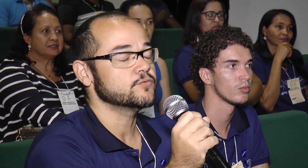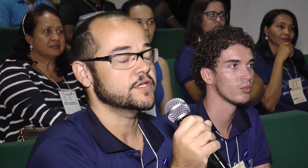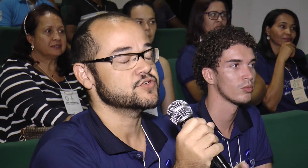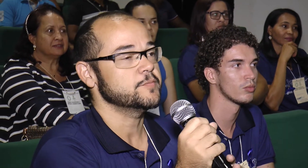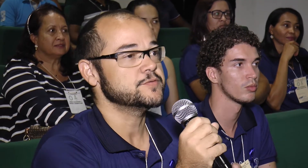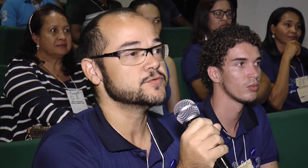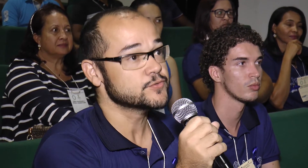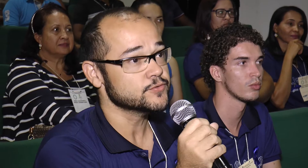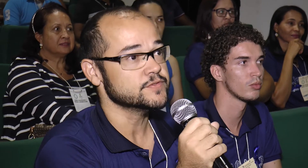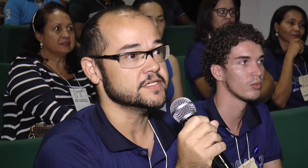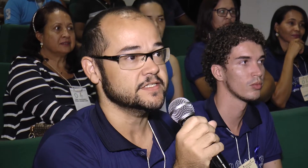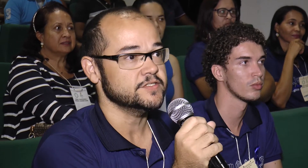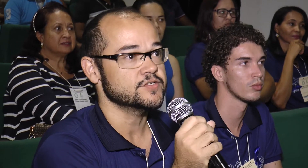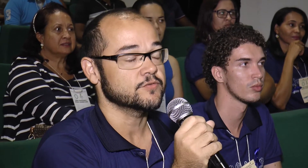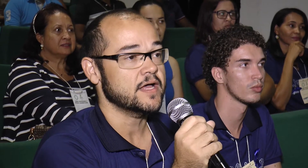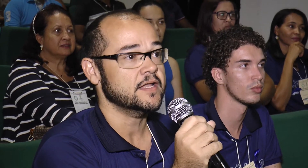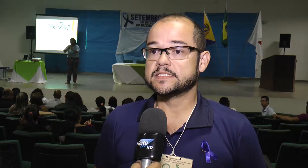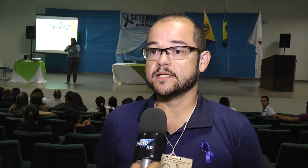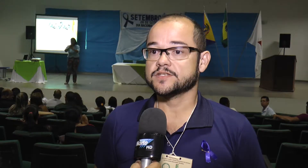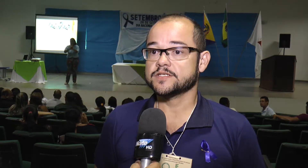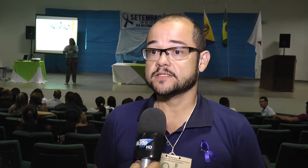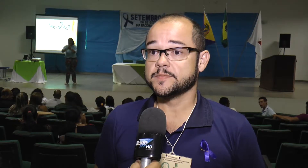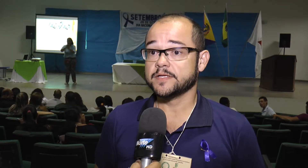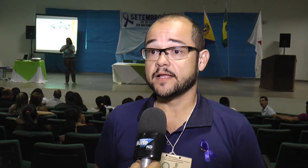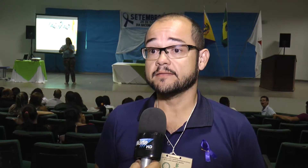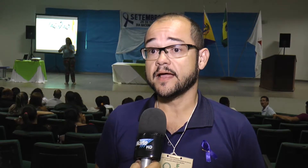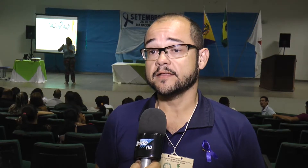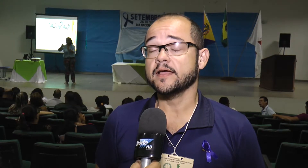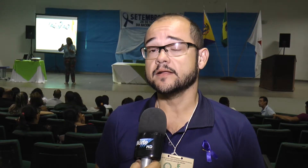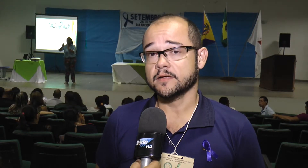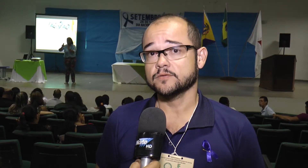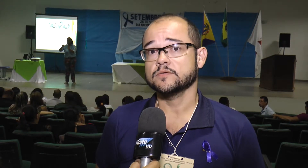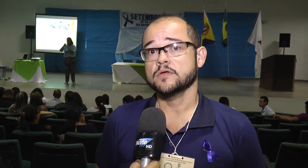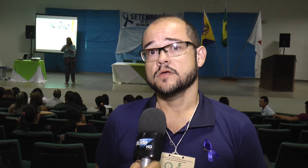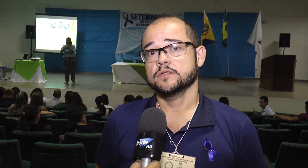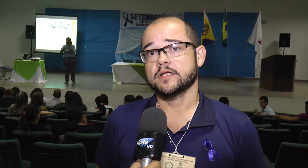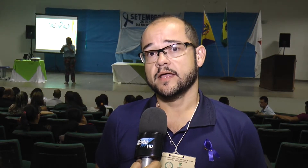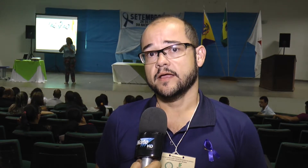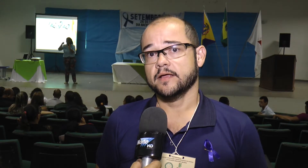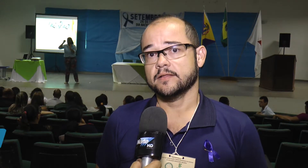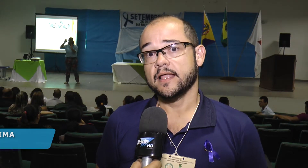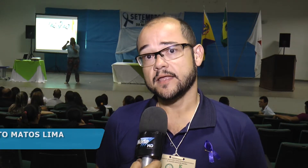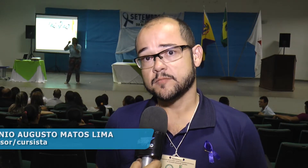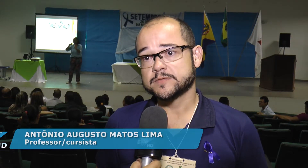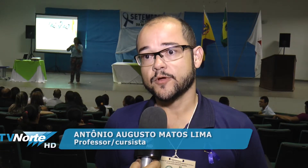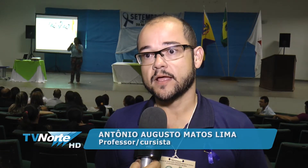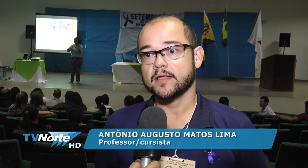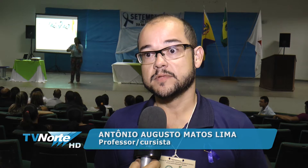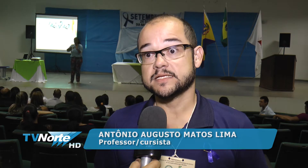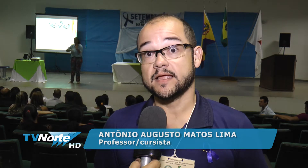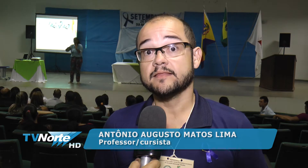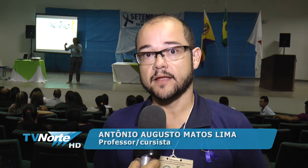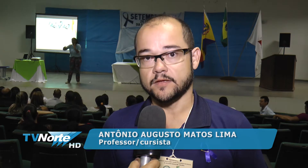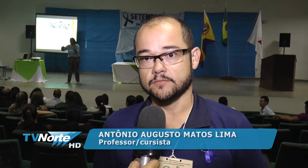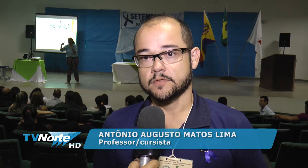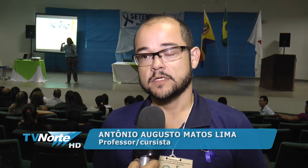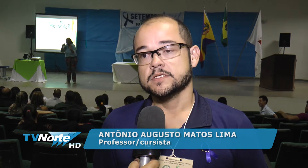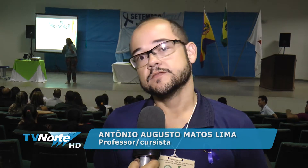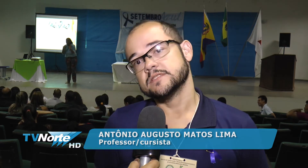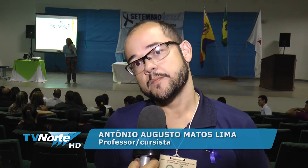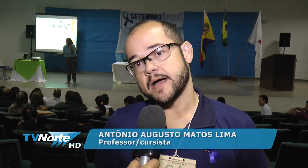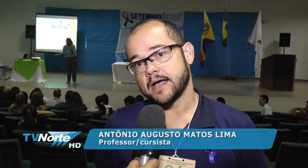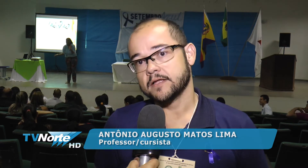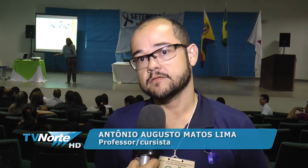surdos precisou se capacitar Sim, a gente sempre tem que estar inteirando na Libras Porque a Libras é letrei